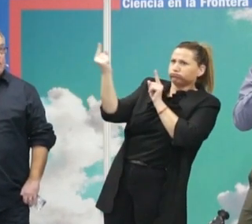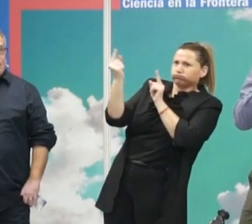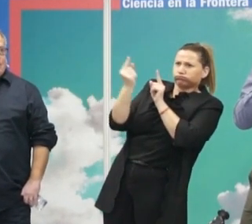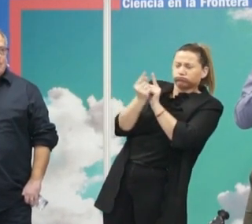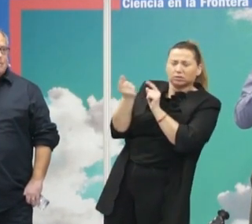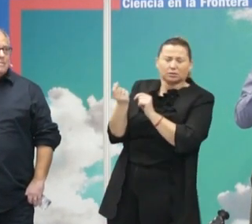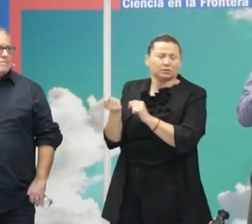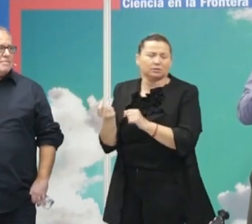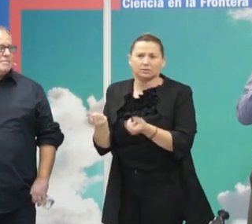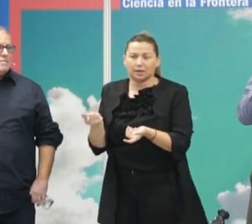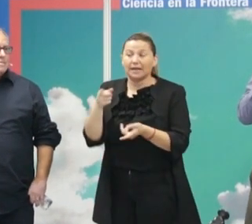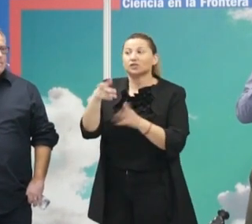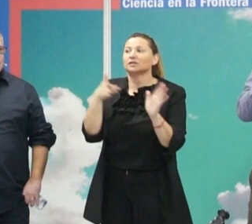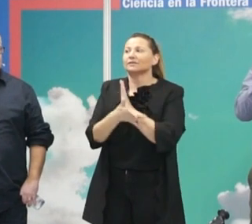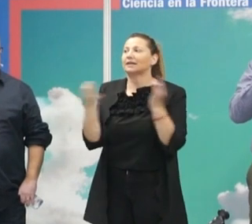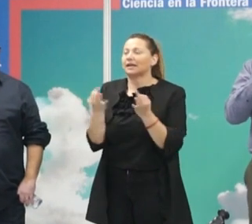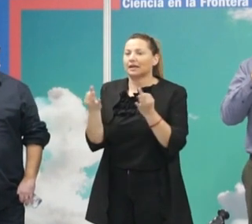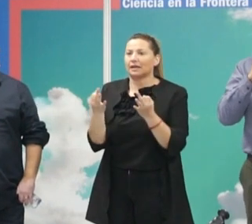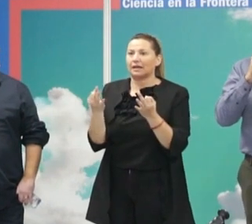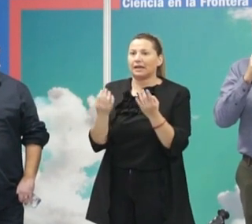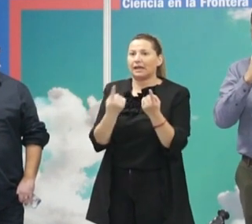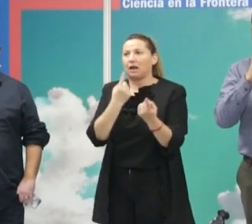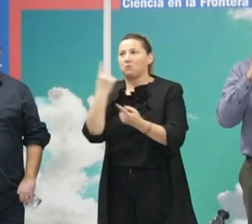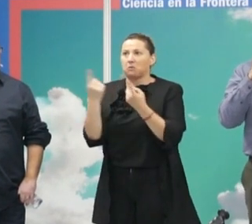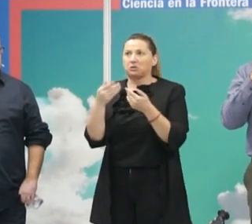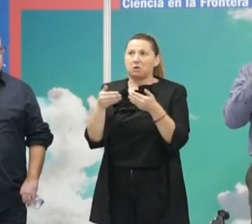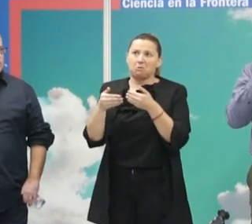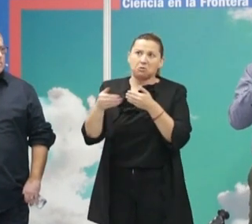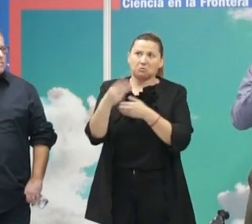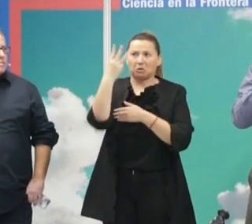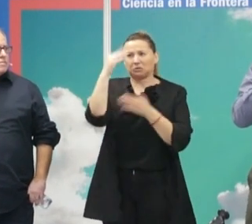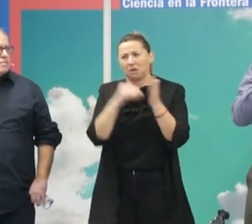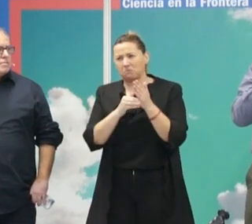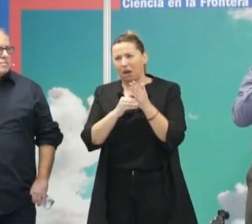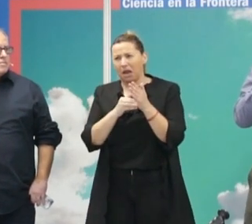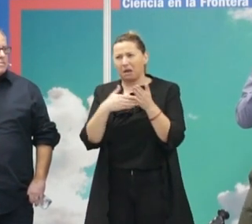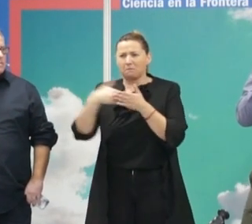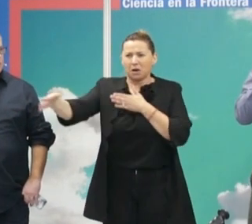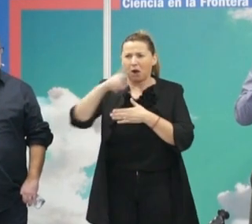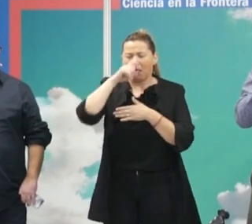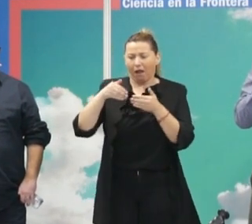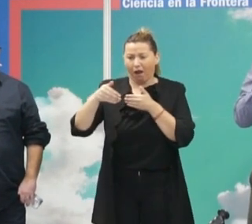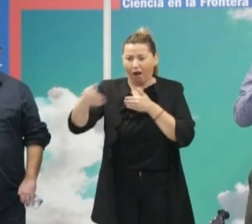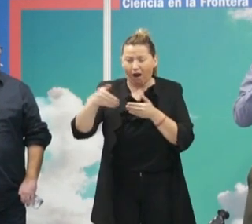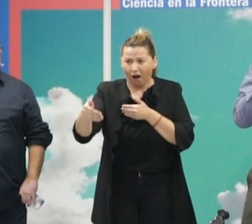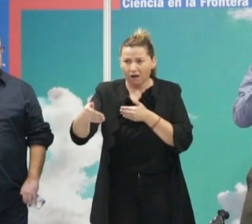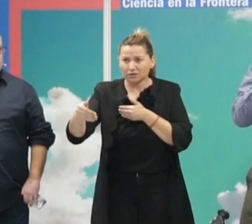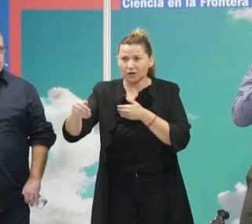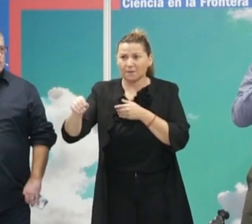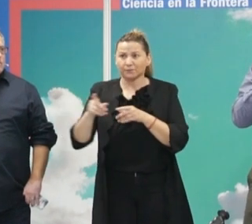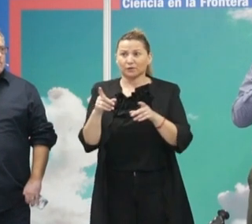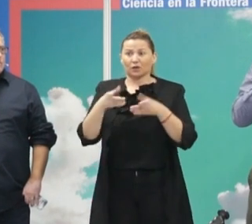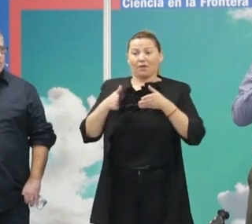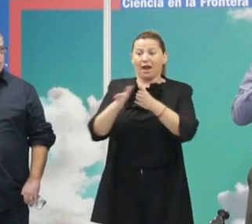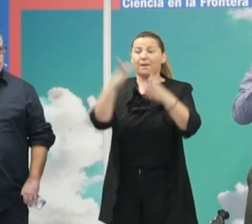kilómetros por segundo. Lo que quiere decir que en algún momento, dentro de los próximos 3.000 millones de años aproximadamente, Andrómeda y la Vía Láctea